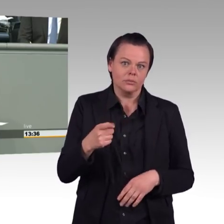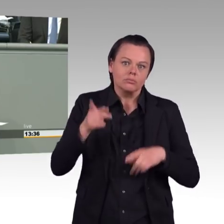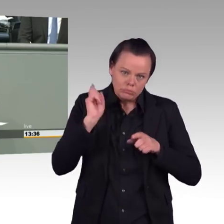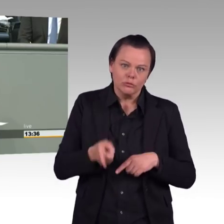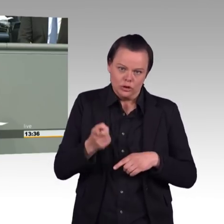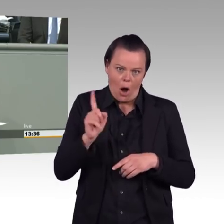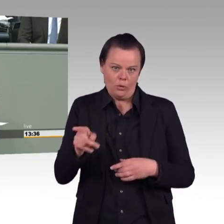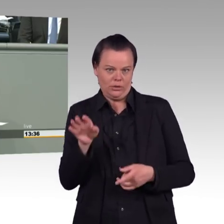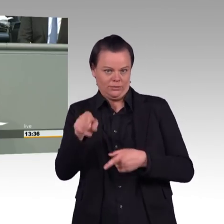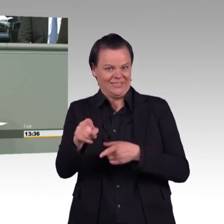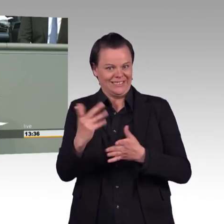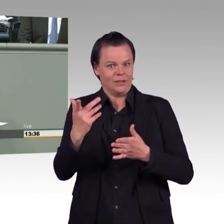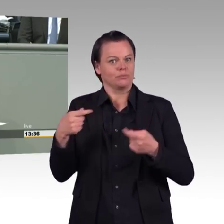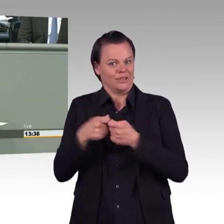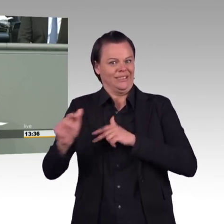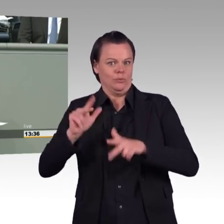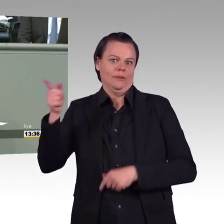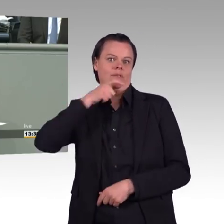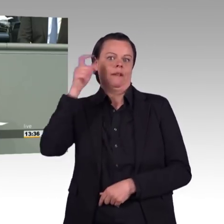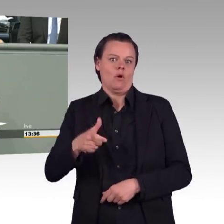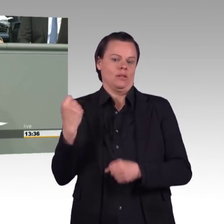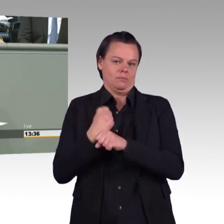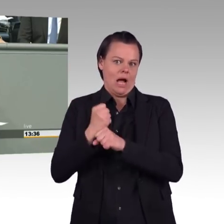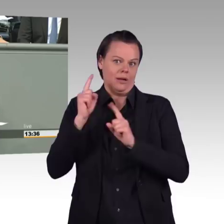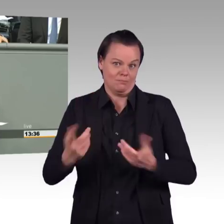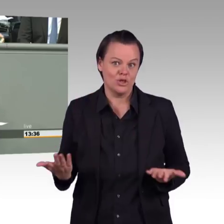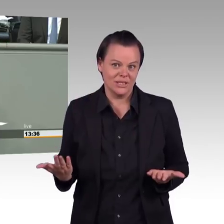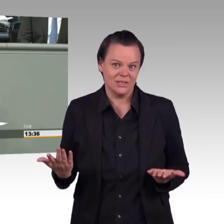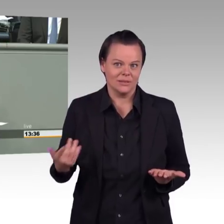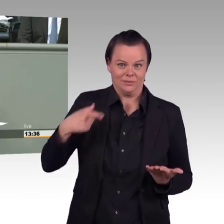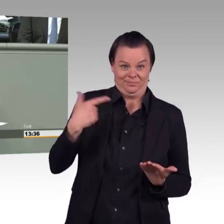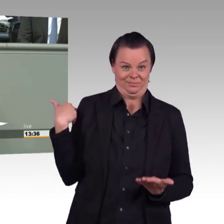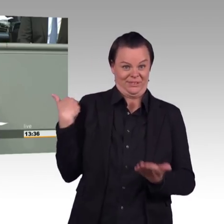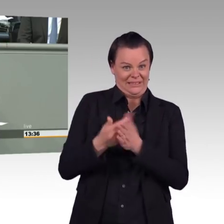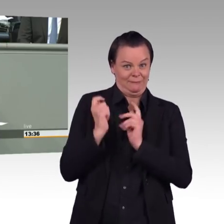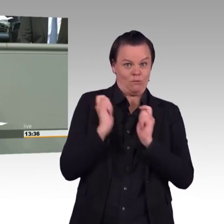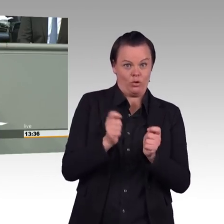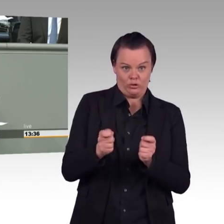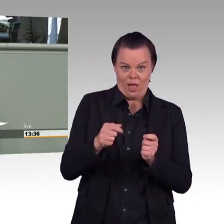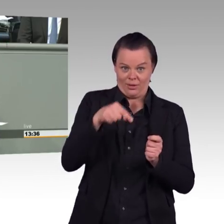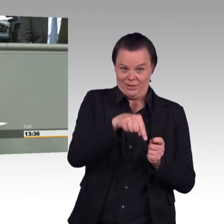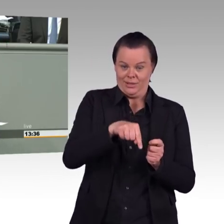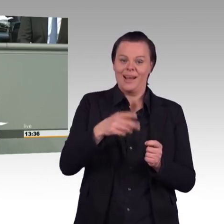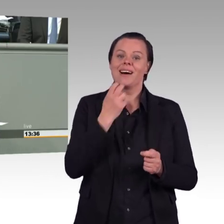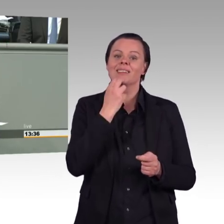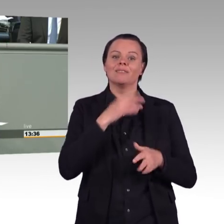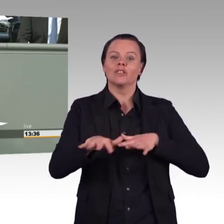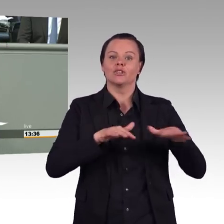dynamischen Parametern, um klarzustellen. Und dann haben wir nämlich Vertrauen. Und das ist das, was uns fehlt. Wir reden immer über